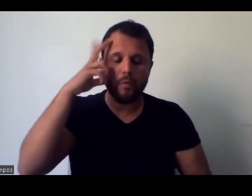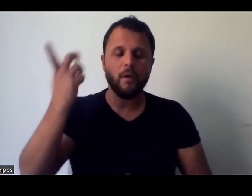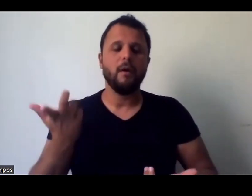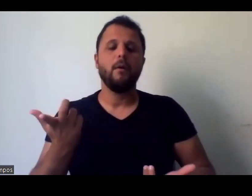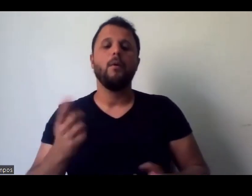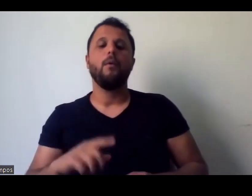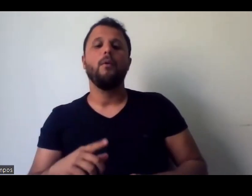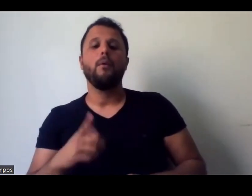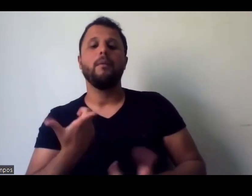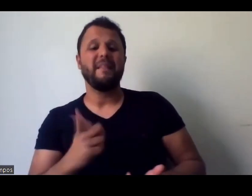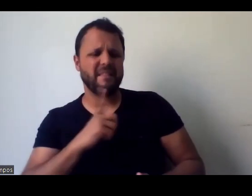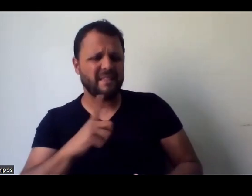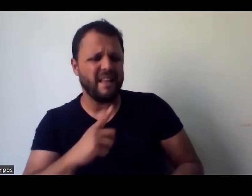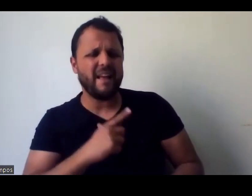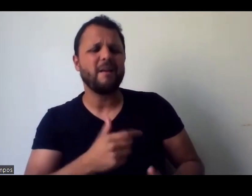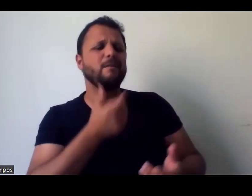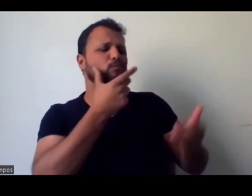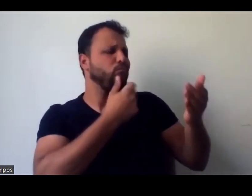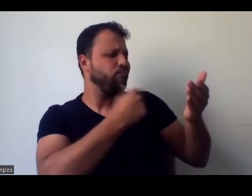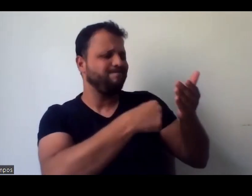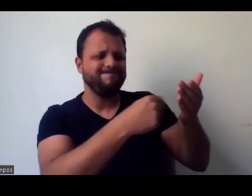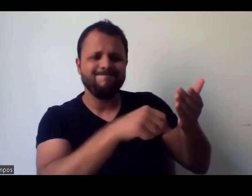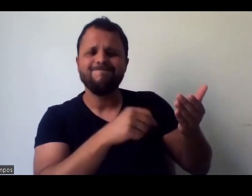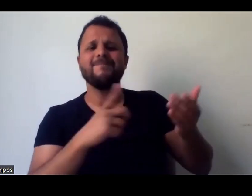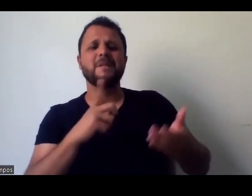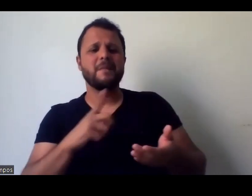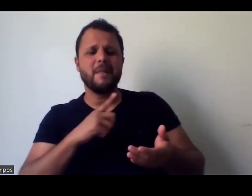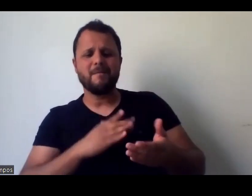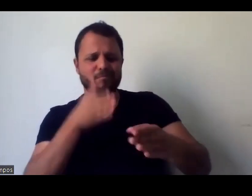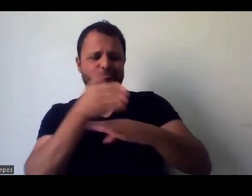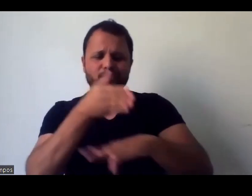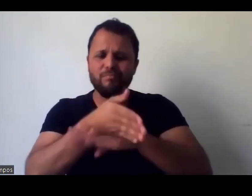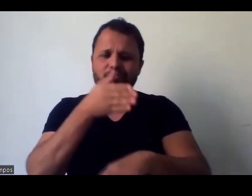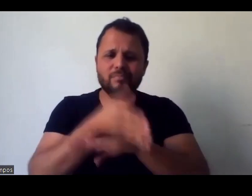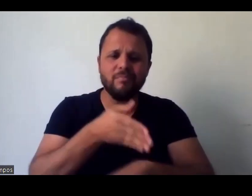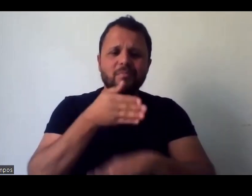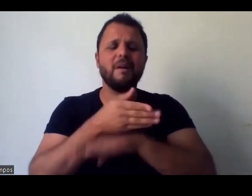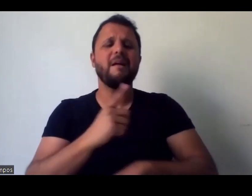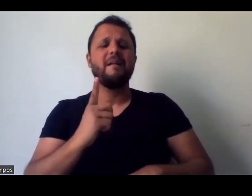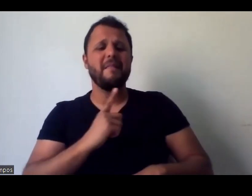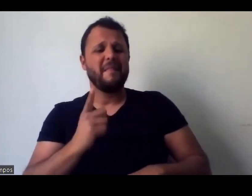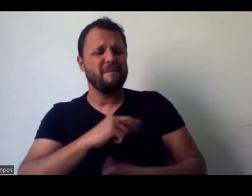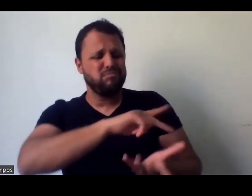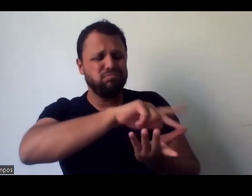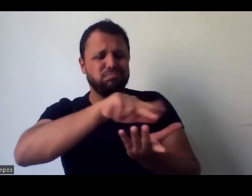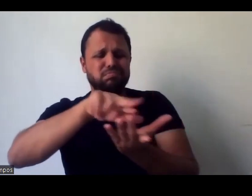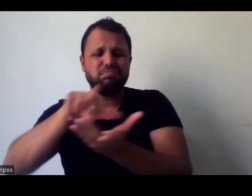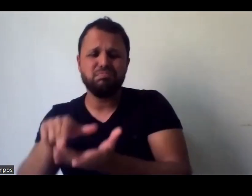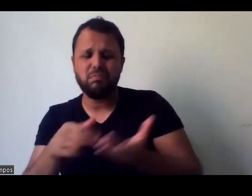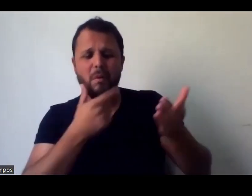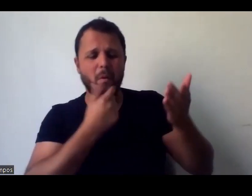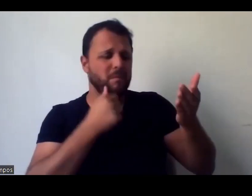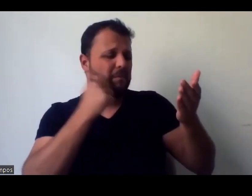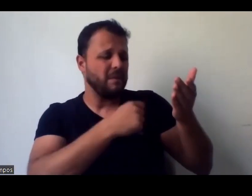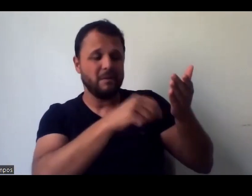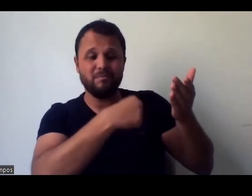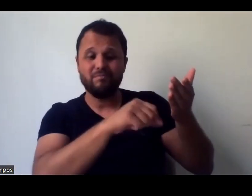Conceição Evaristo, Ocupação Ilê, do Ilê Aie, é, Antônio Cândido, enfim, né, de